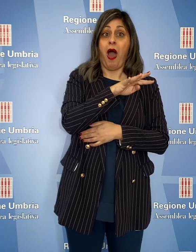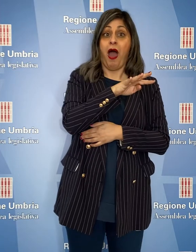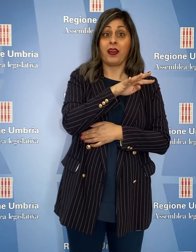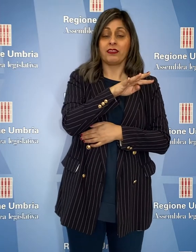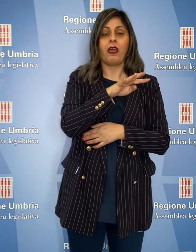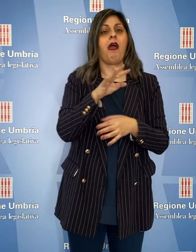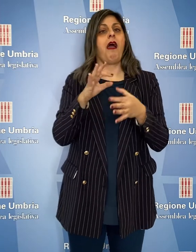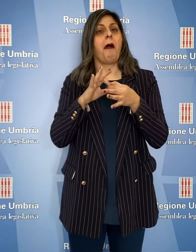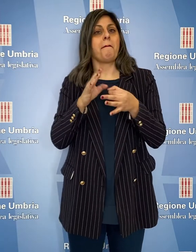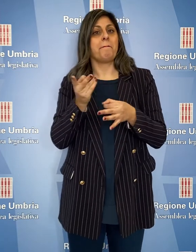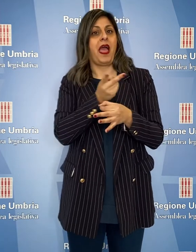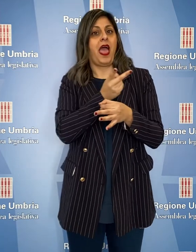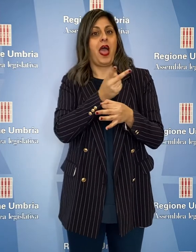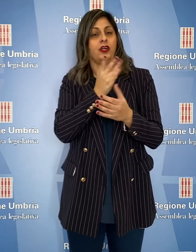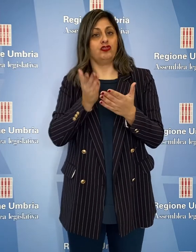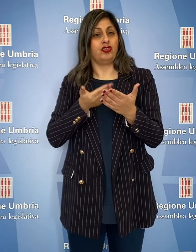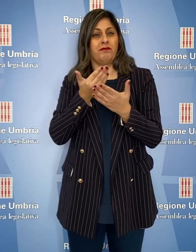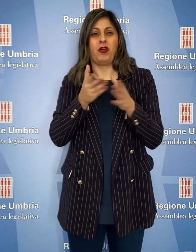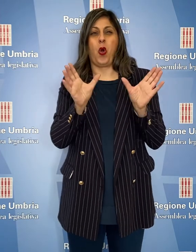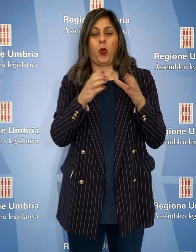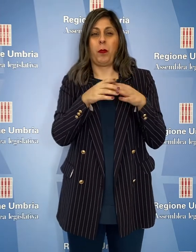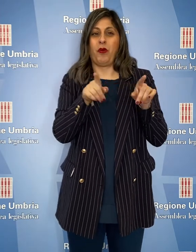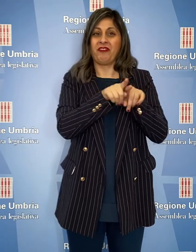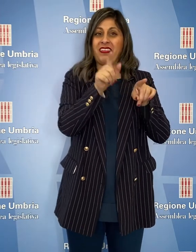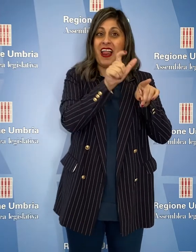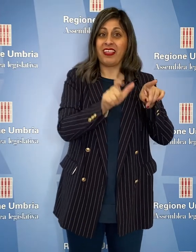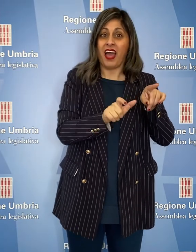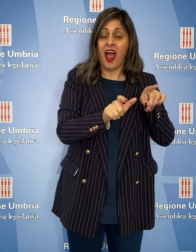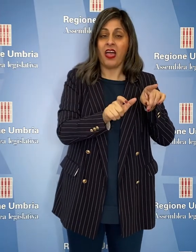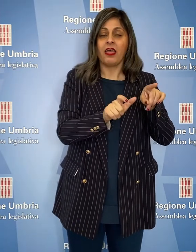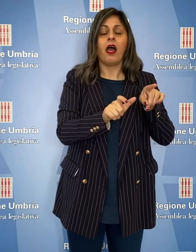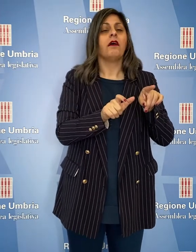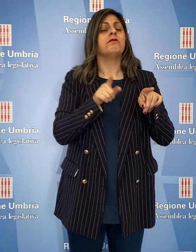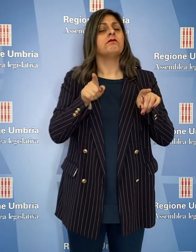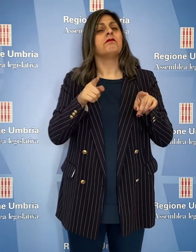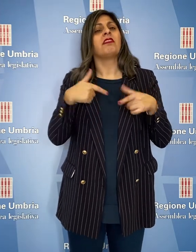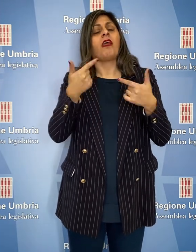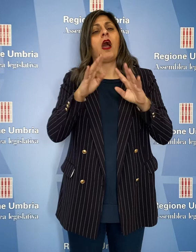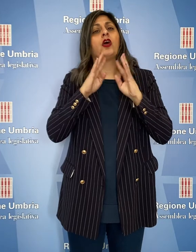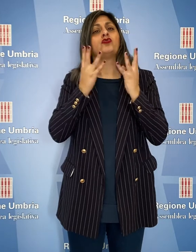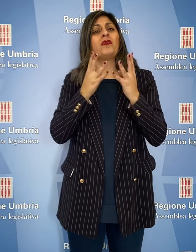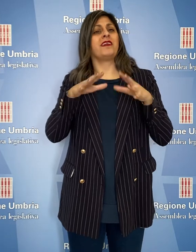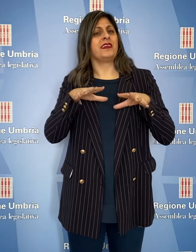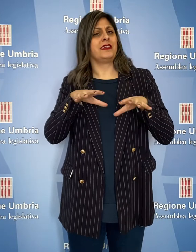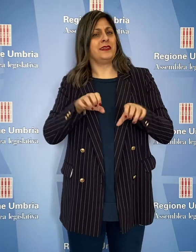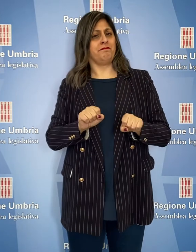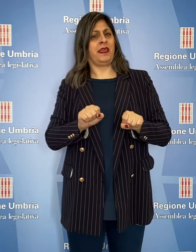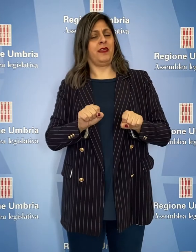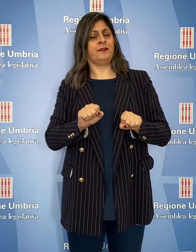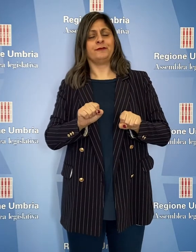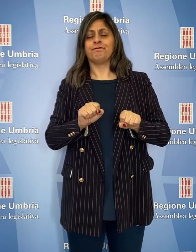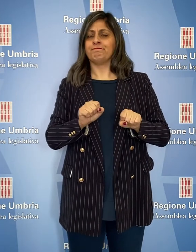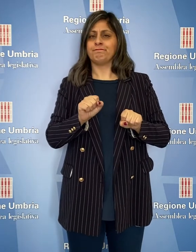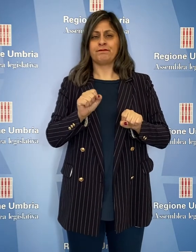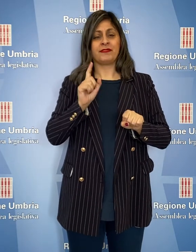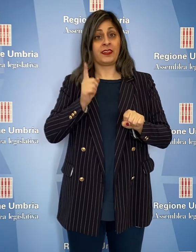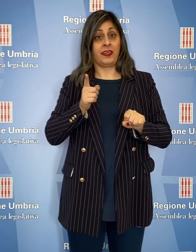consiglieri Marco Squarta e Eleonora Pace, gruppo Fratelli d'Italia, che impegna la Giunta